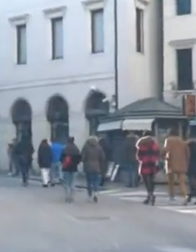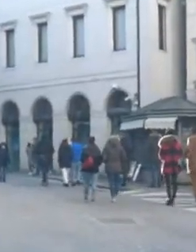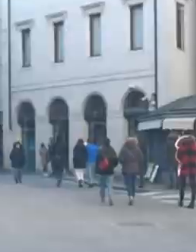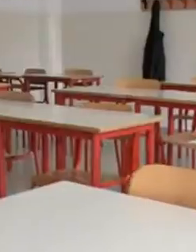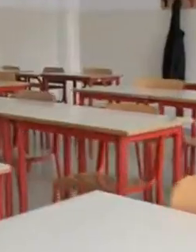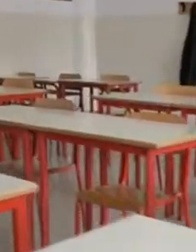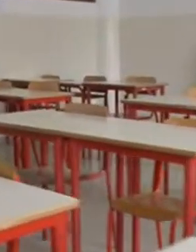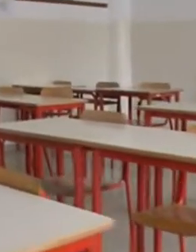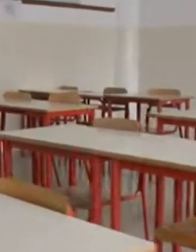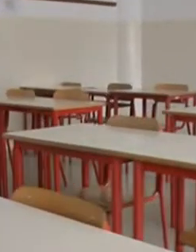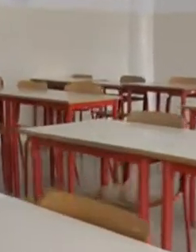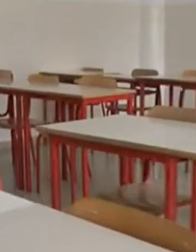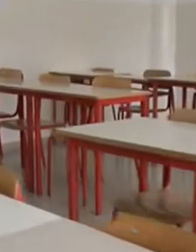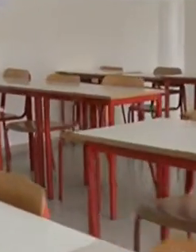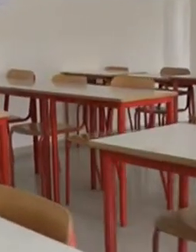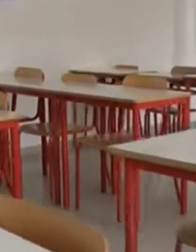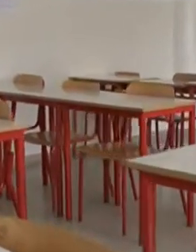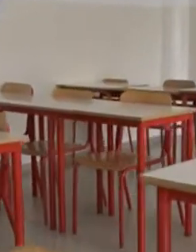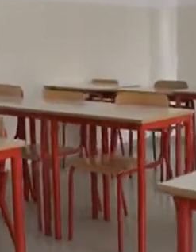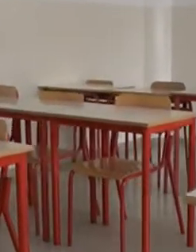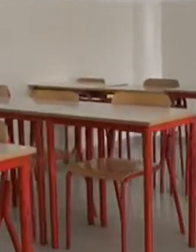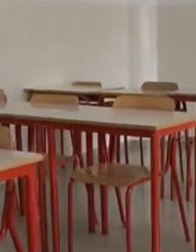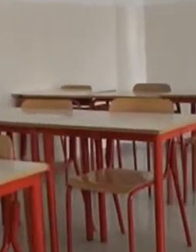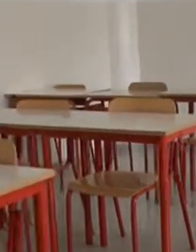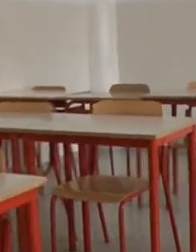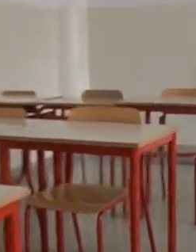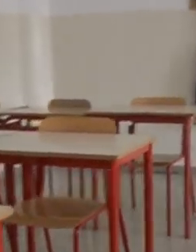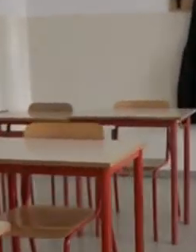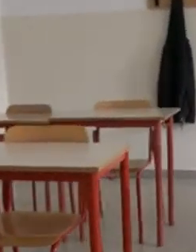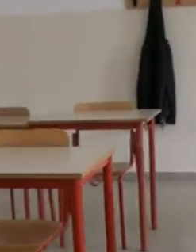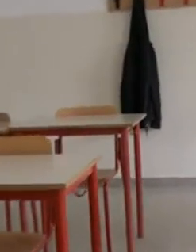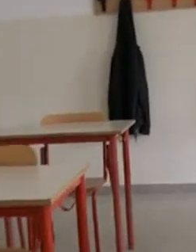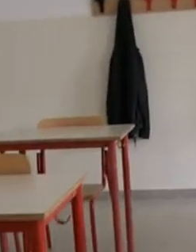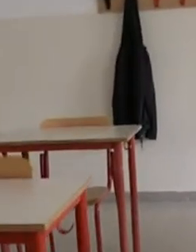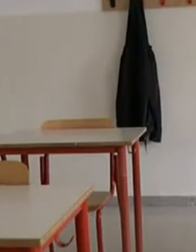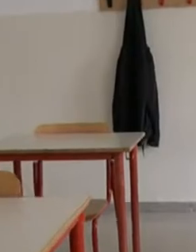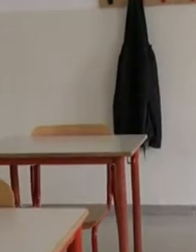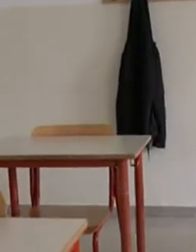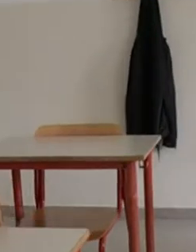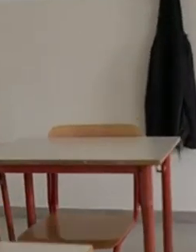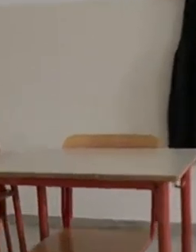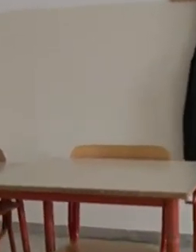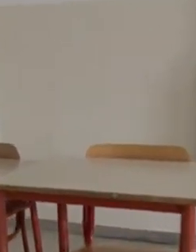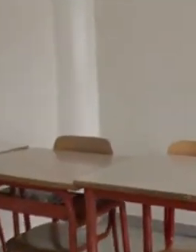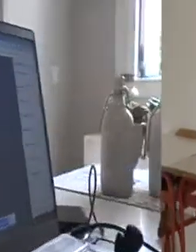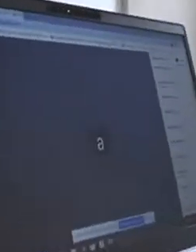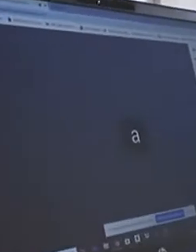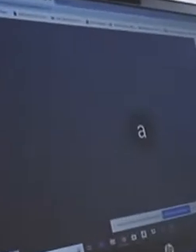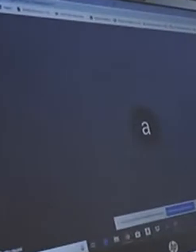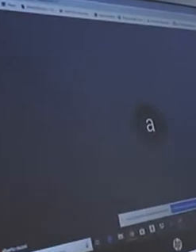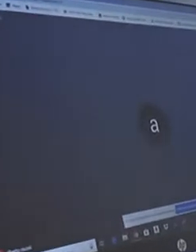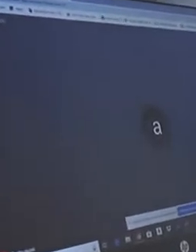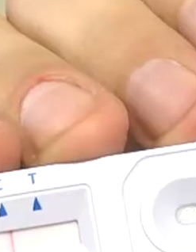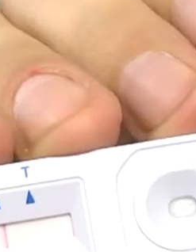dal Premier Draghi a seguito della riunione della cabina di regia e sulle scuole si è espresso anche il Presidente Zaia, sottolineando la